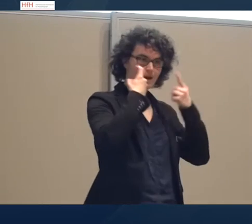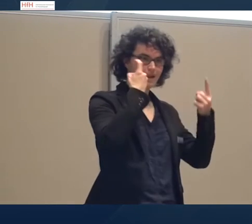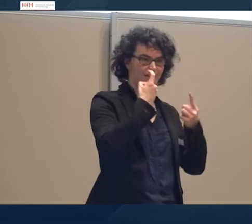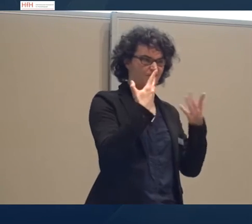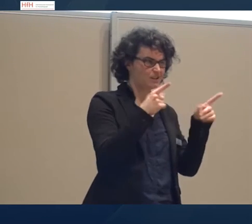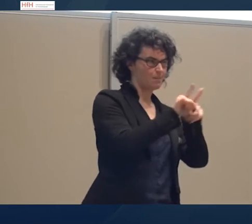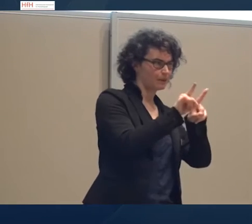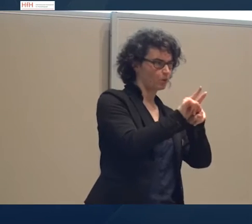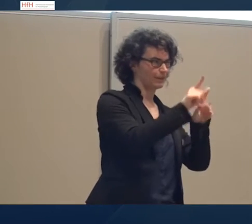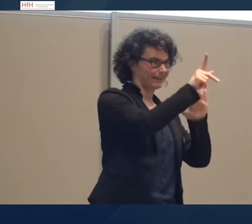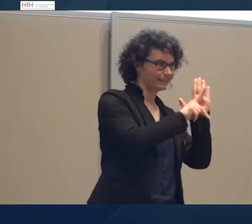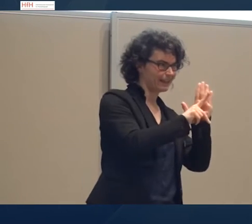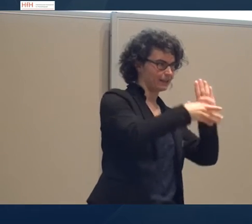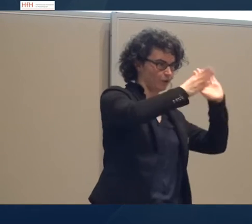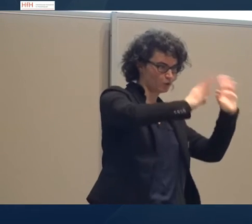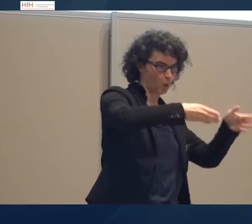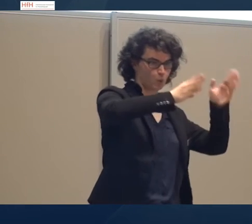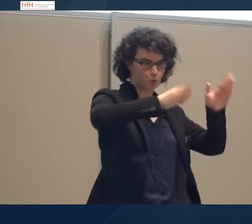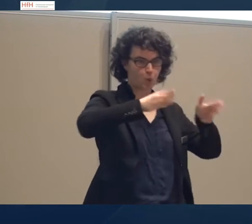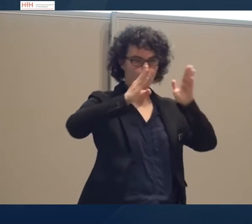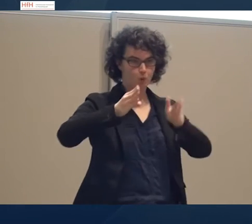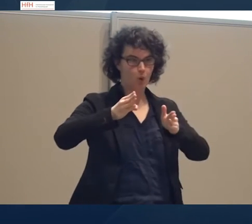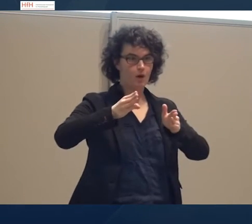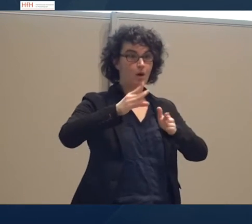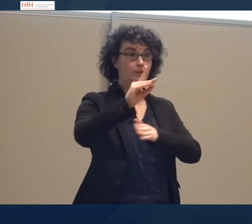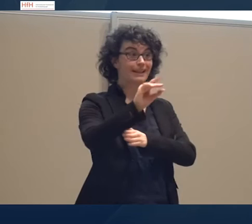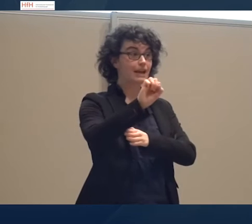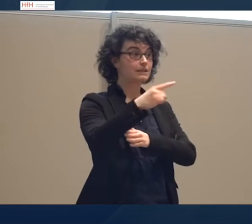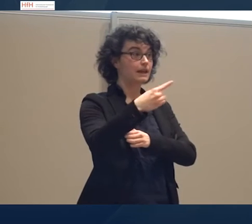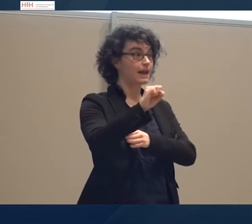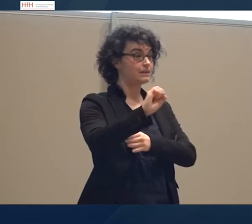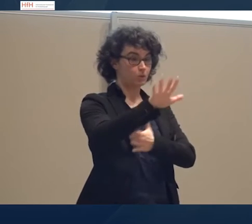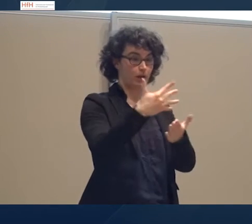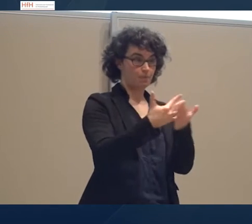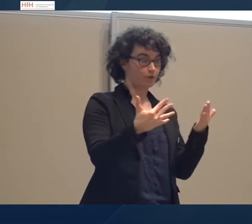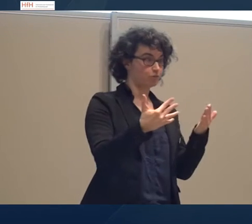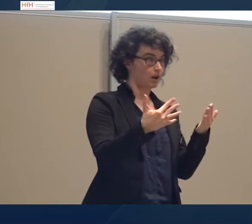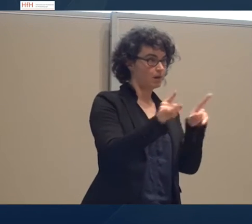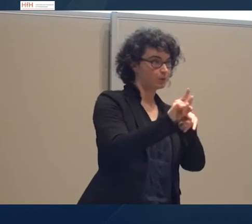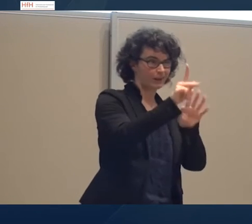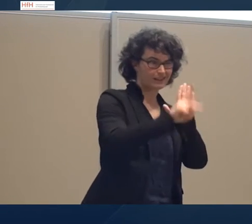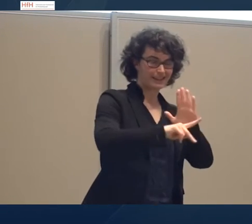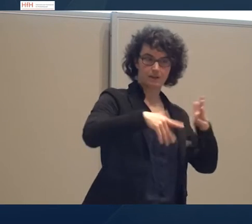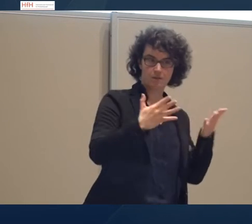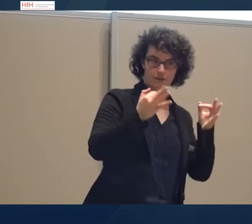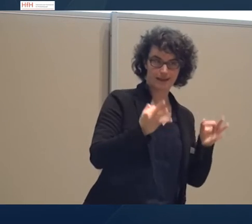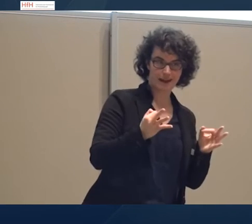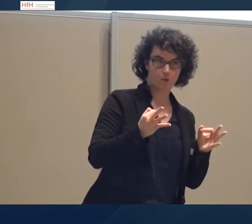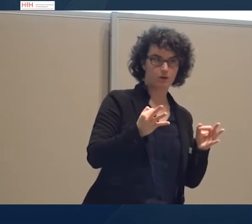Natürlich dann für die WSOS oder für die Lernsprachen an sich. Textkompetenz lernt man